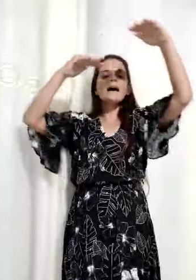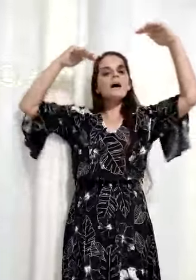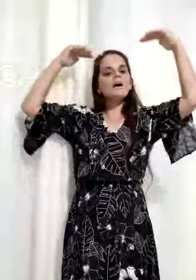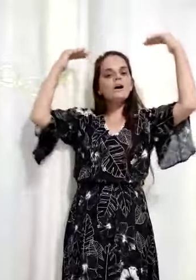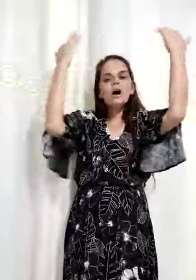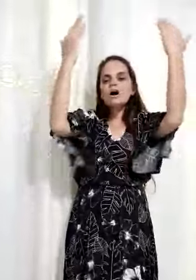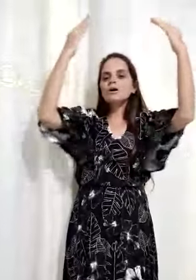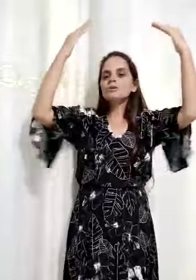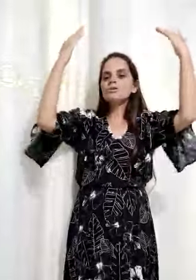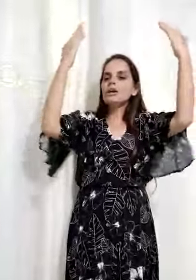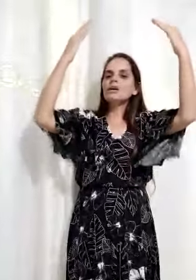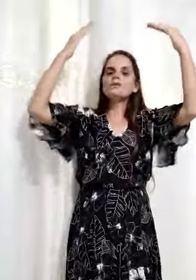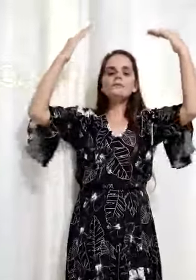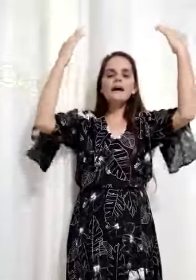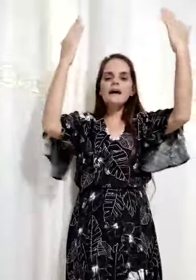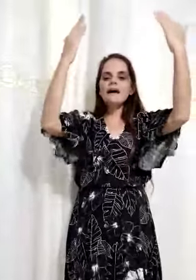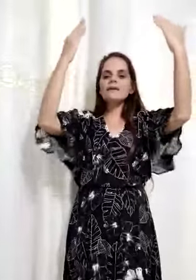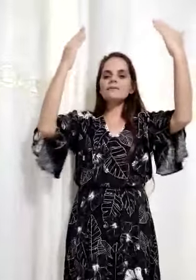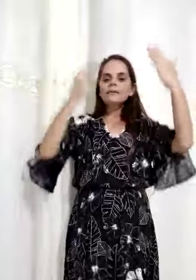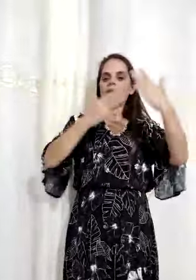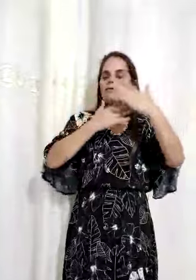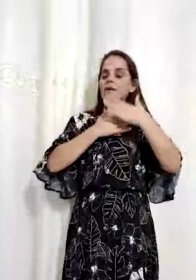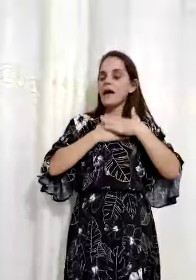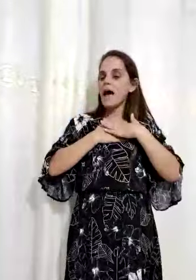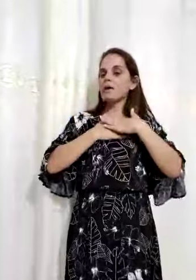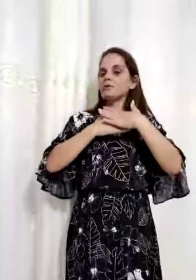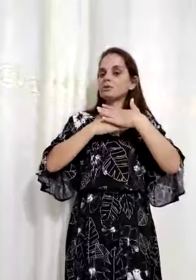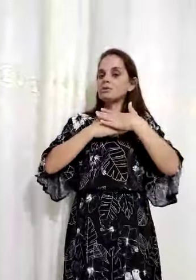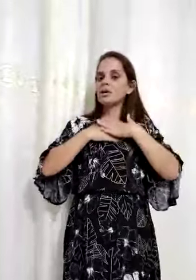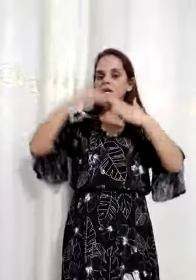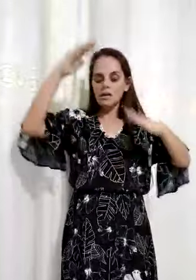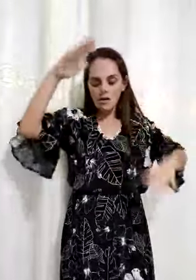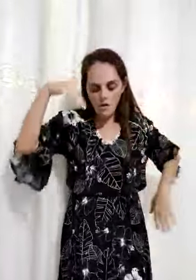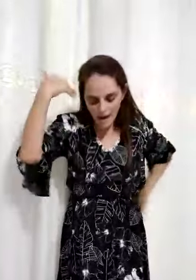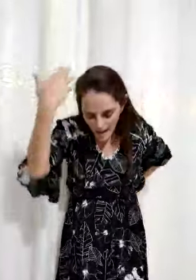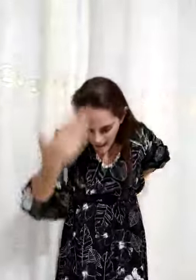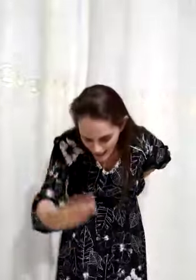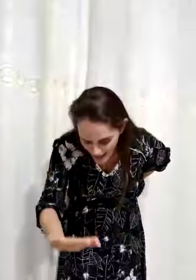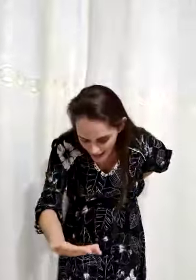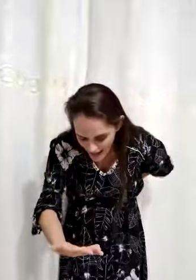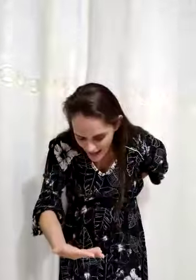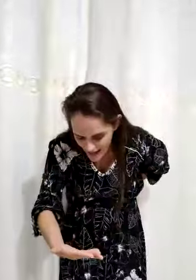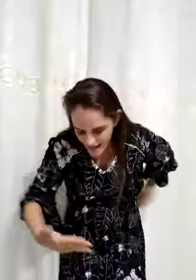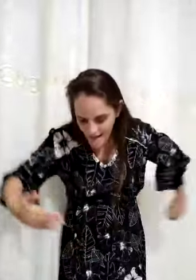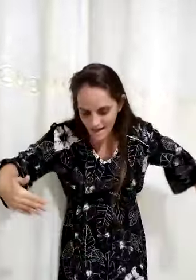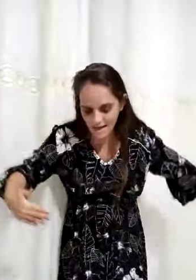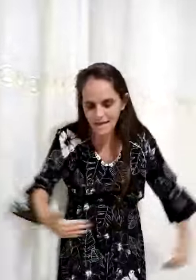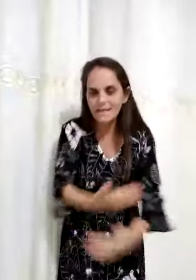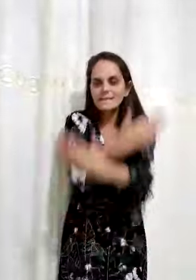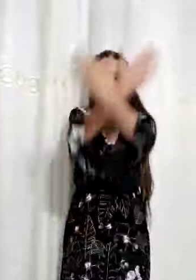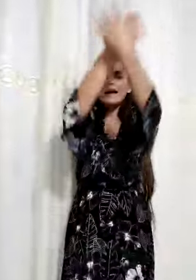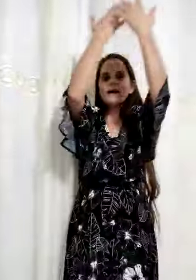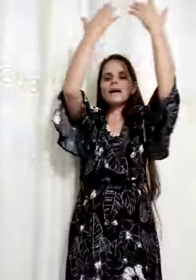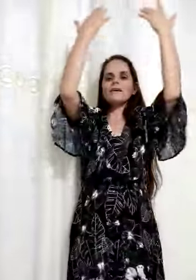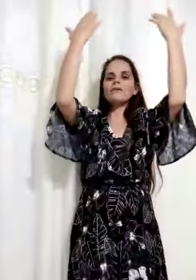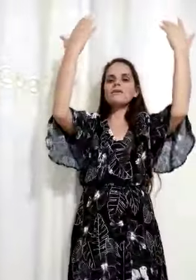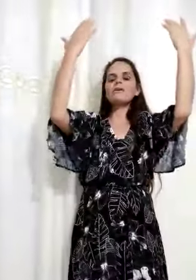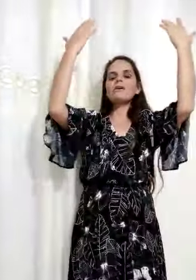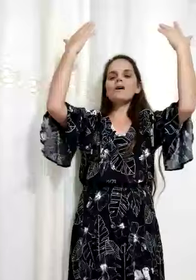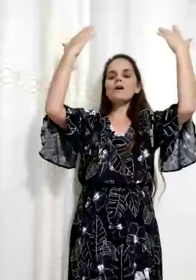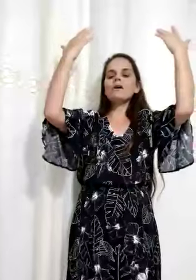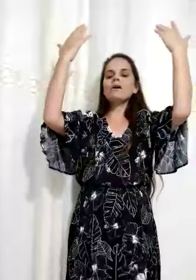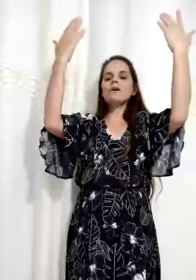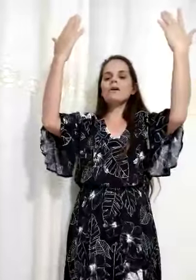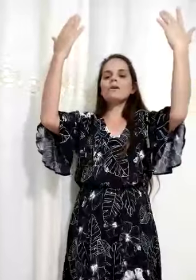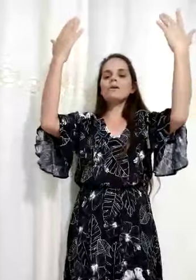contigo, Deus, eu quero Te honrar, Senhor